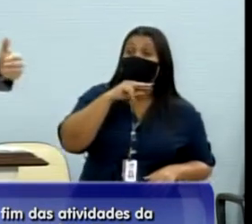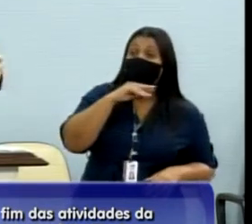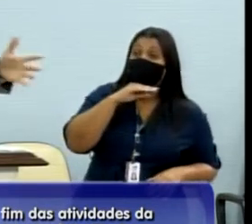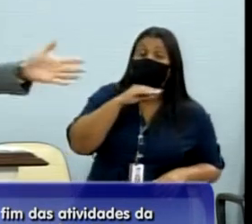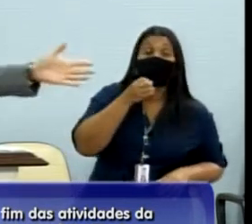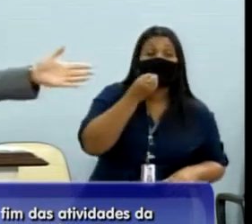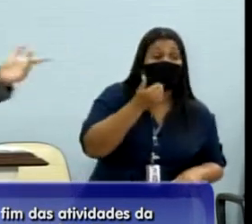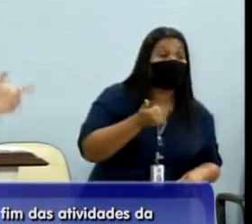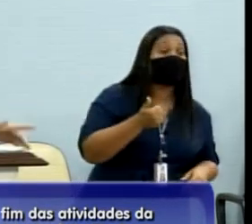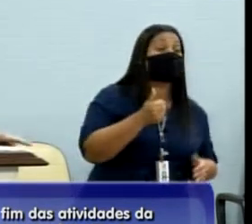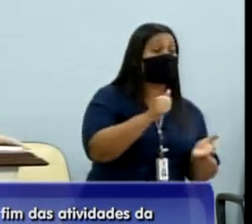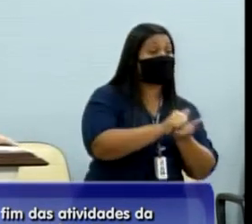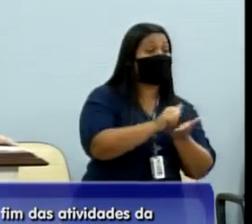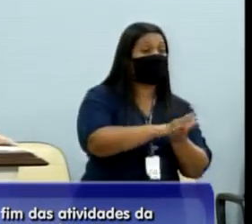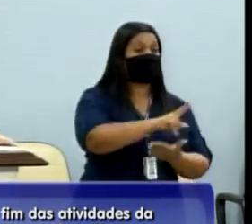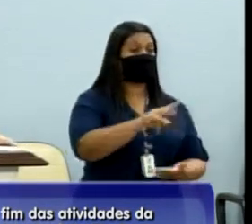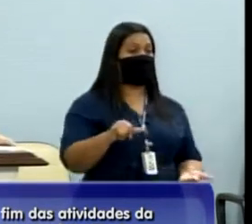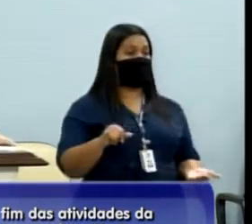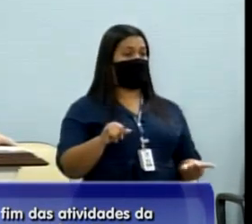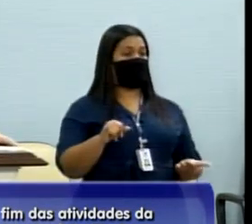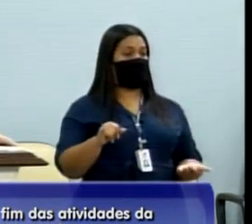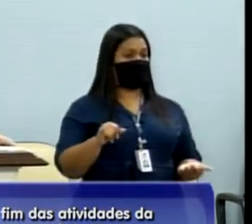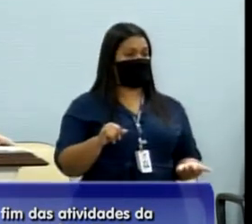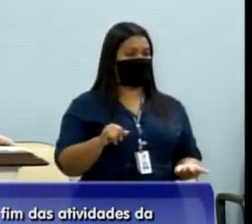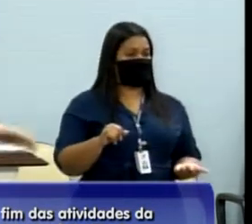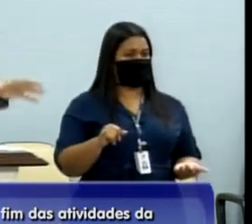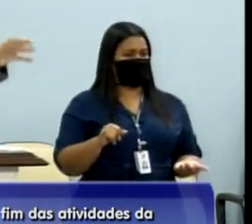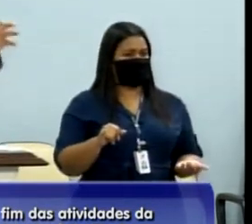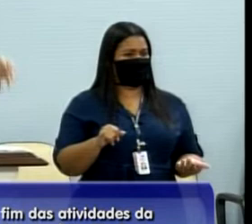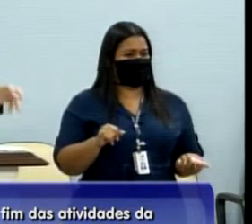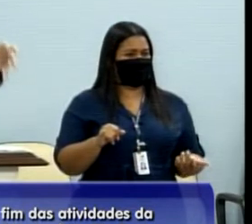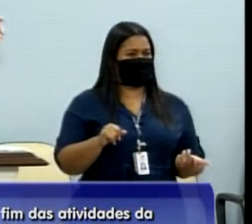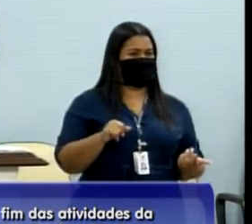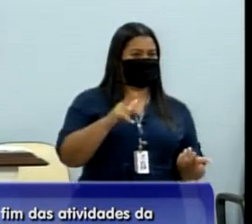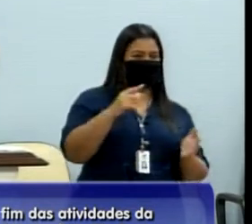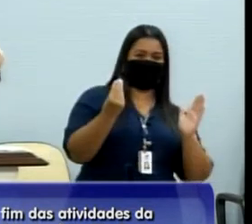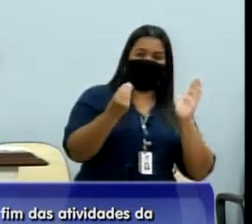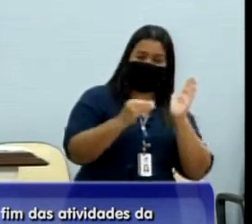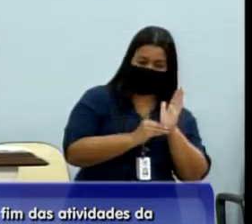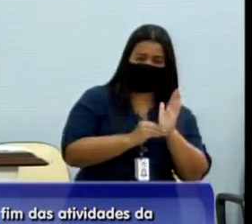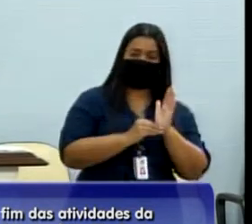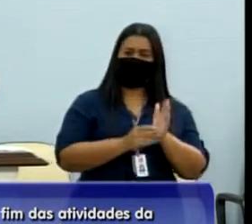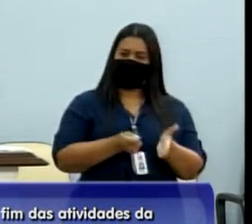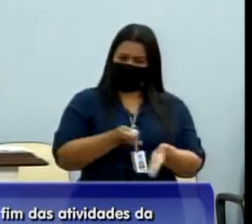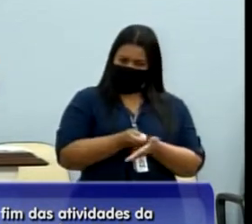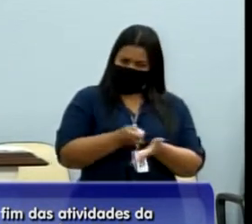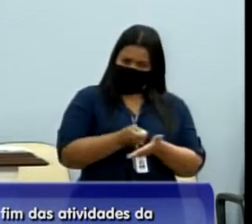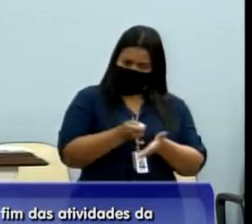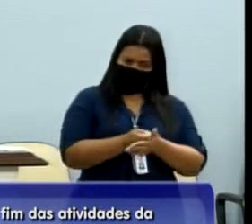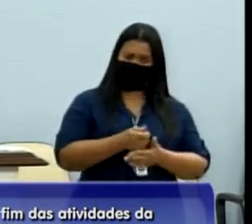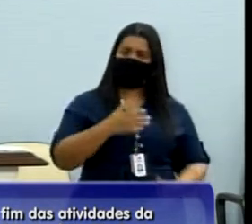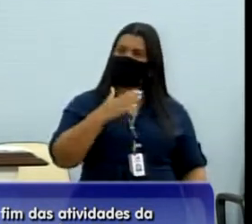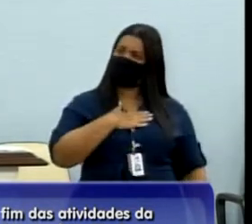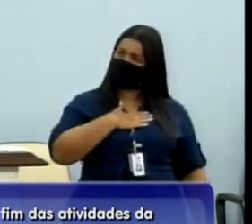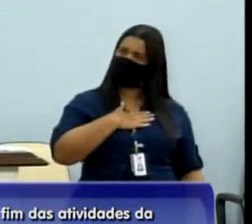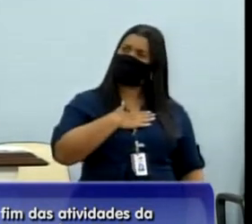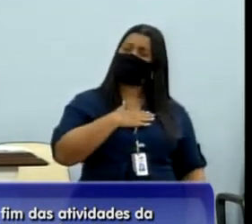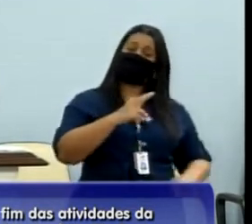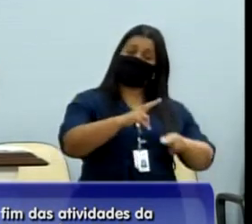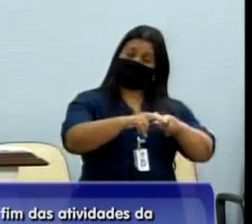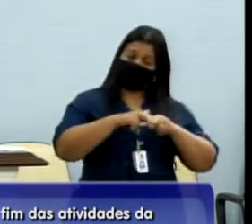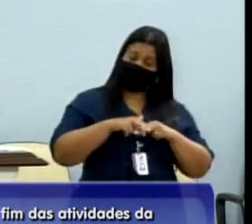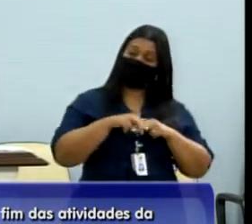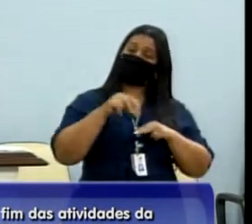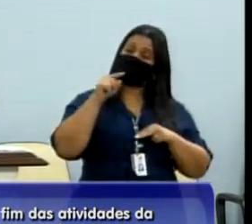mas os bons podem trabalhar do jeito que a gente está trabalhando aqui. Essa emenda impositiva, na minha opinião, é perigosa por causa desse